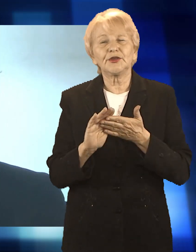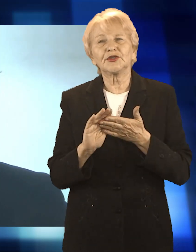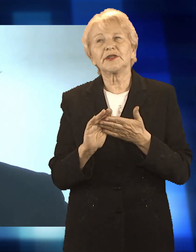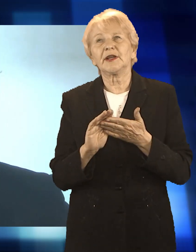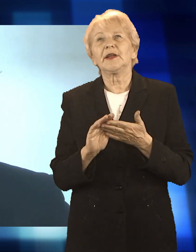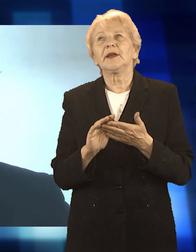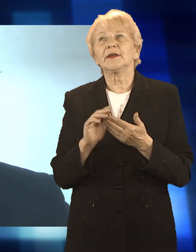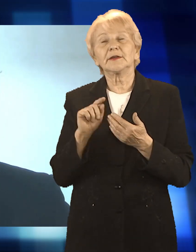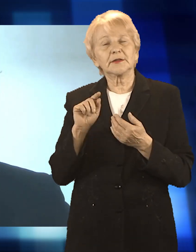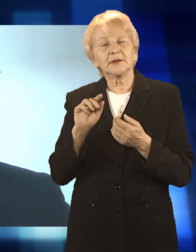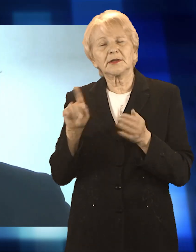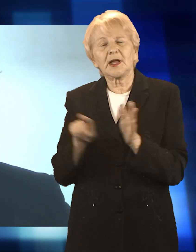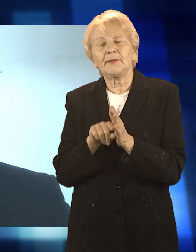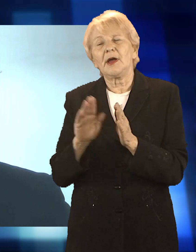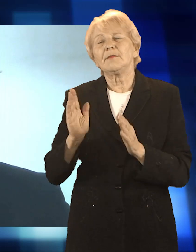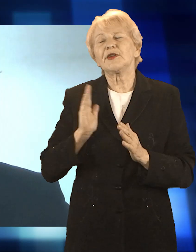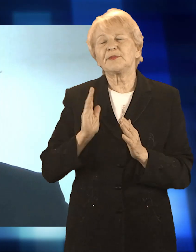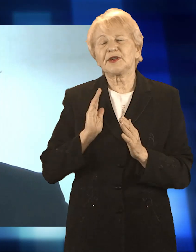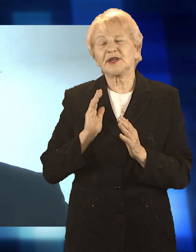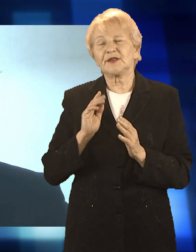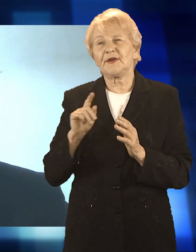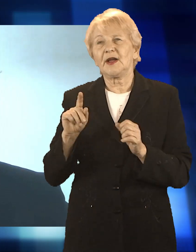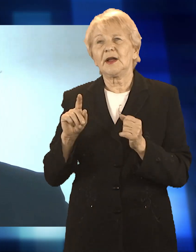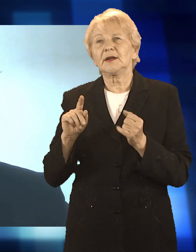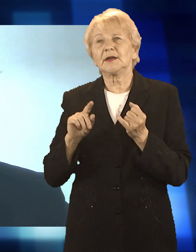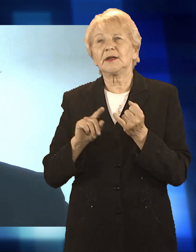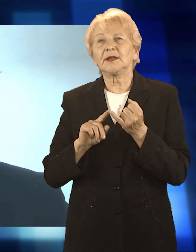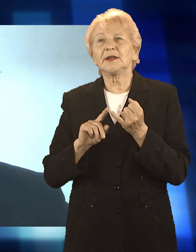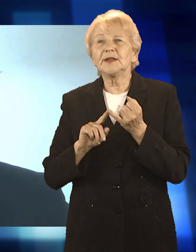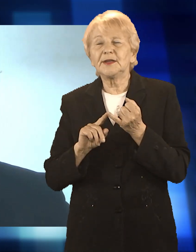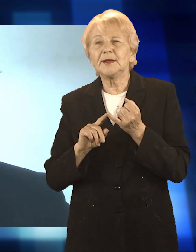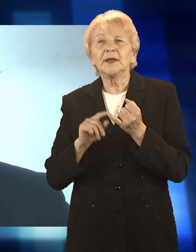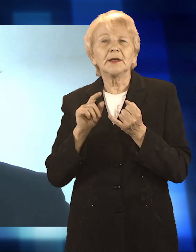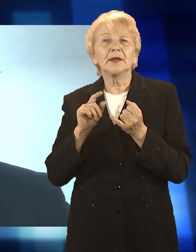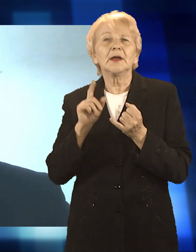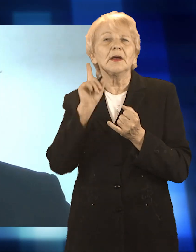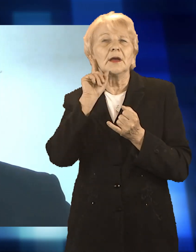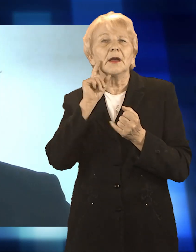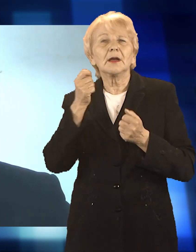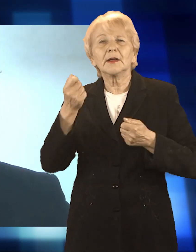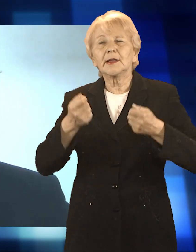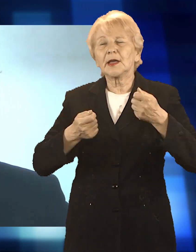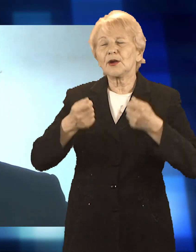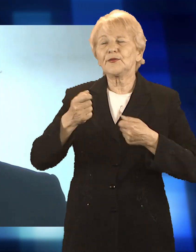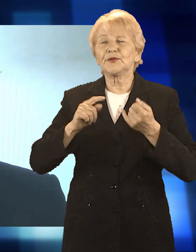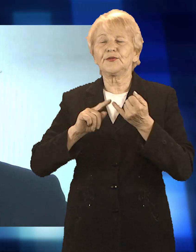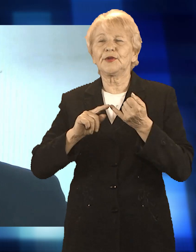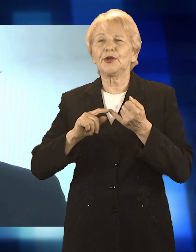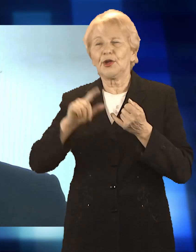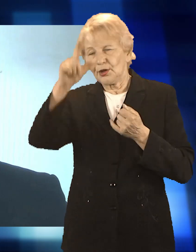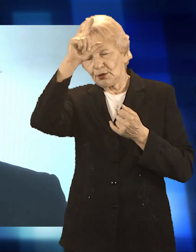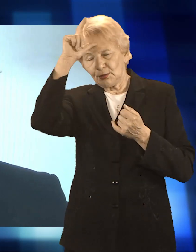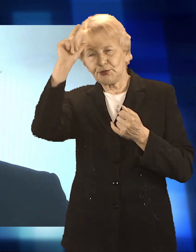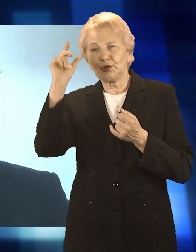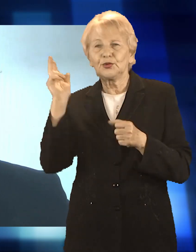A więc tutaj pewne zabezpieczenia czy kierowców, czy pasażerów na pewno są. Praktycznie